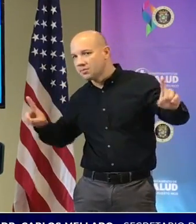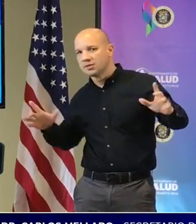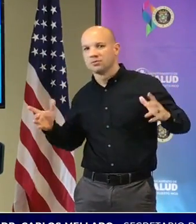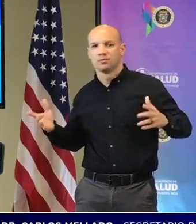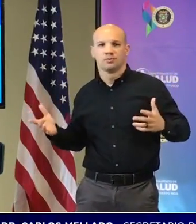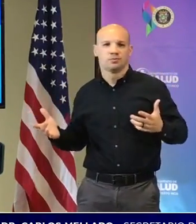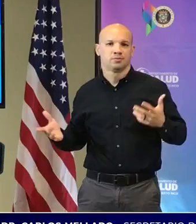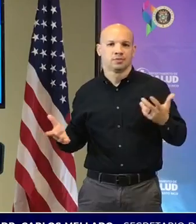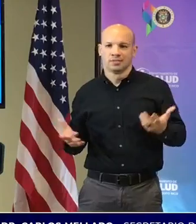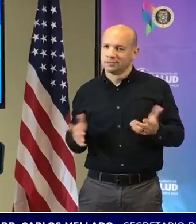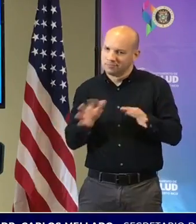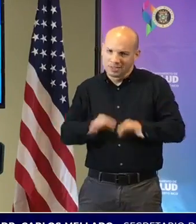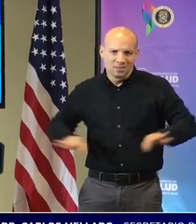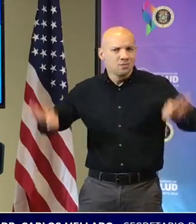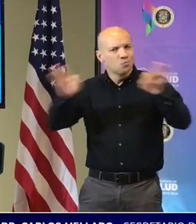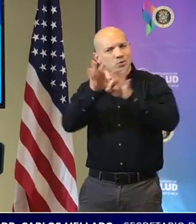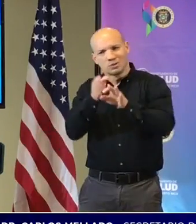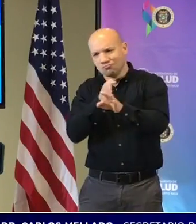al dedillo